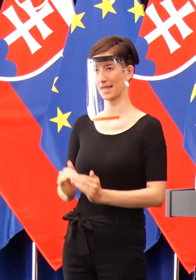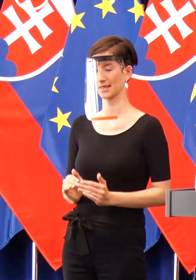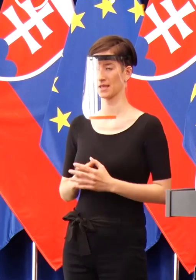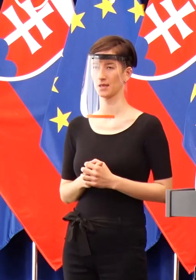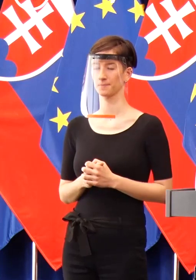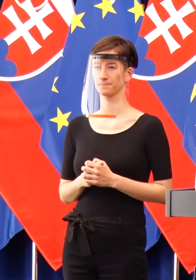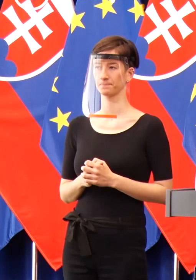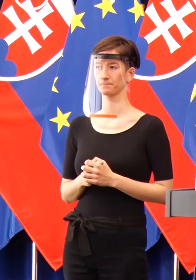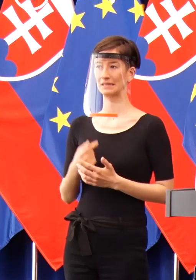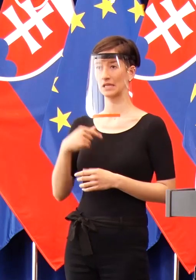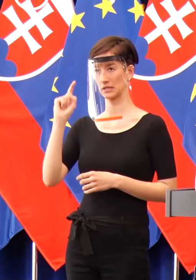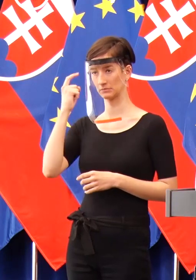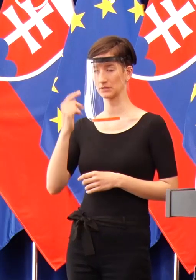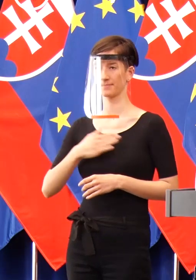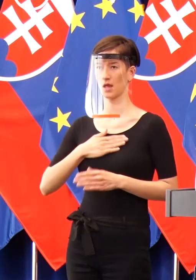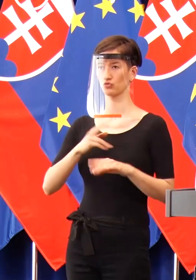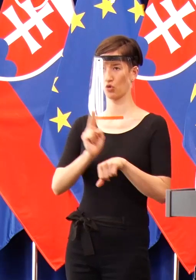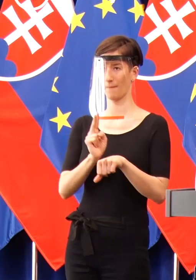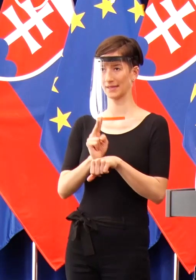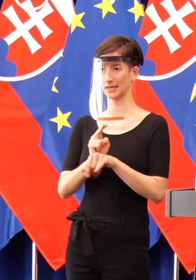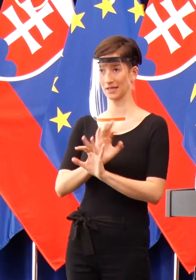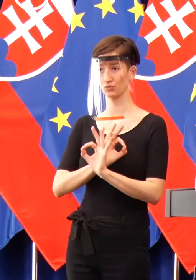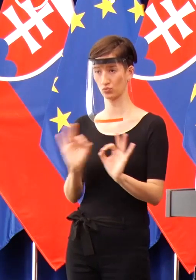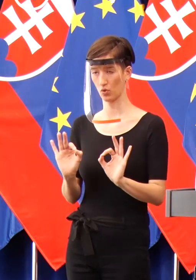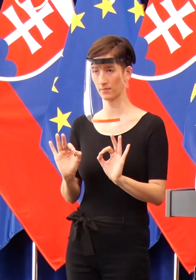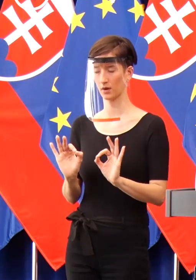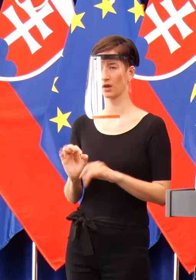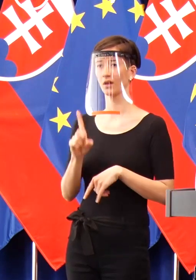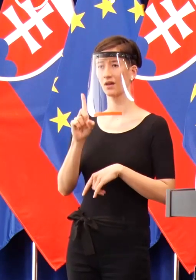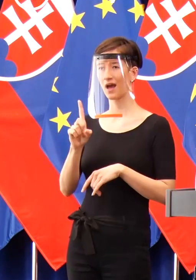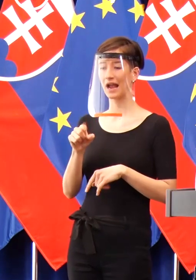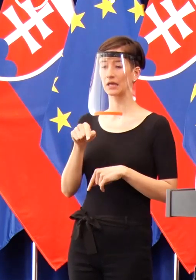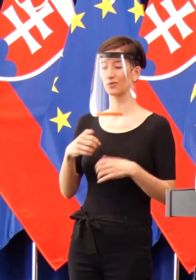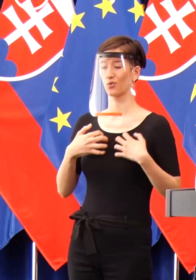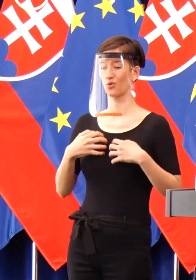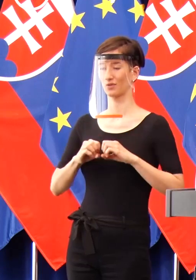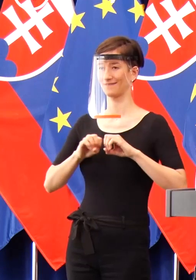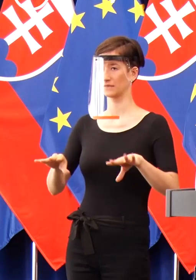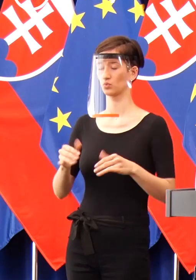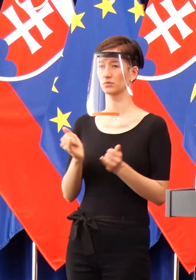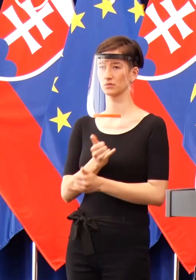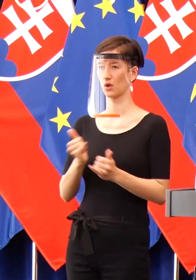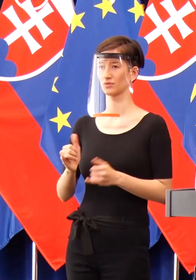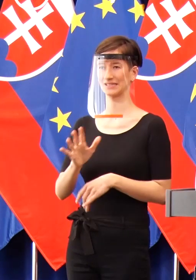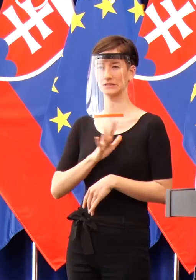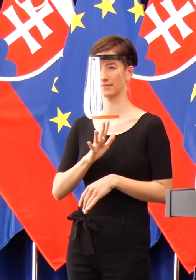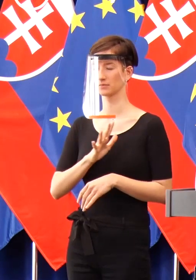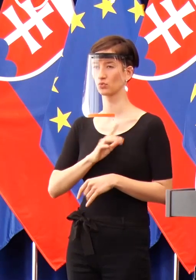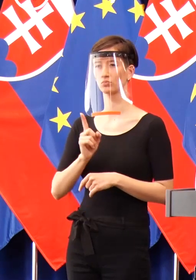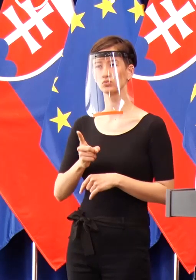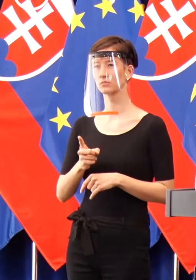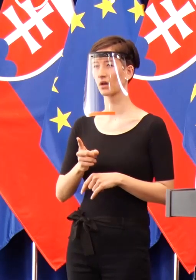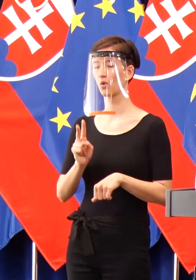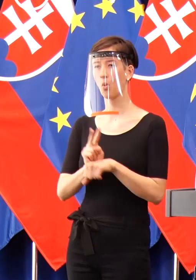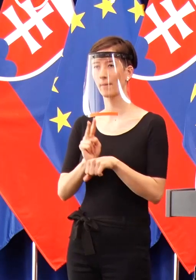Máme dobré opatrenia. Len vzhľadom na to, že to je nebezpečný nepriateľ, od ktorého nevidíme, musíme byť veľmi, veľmi